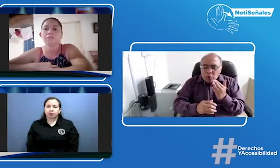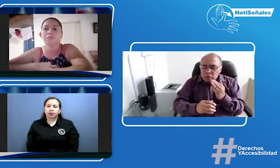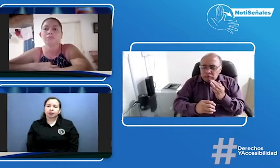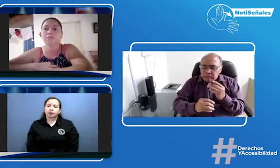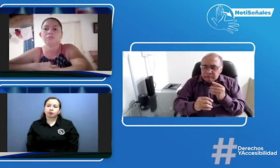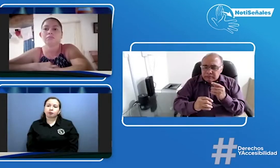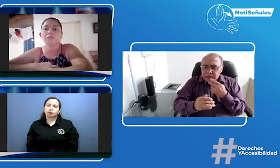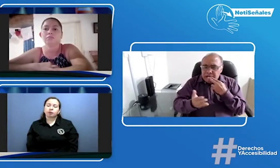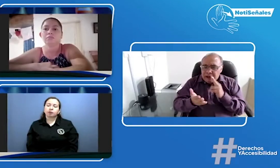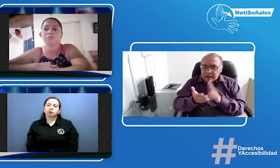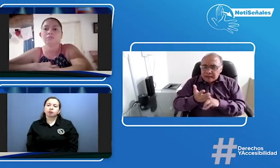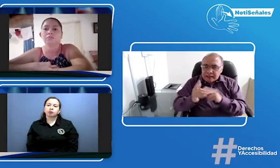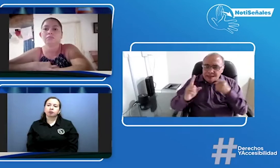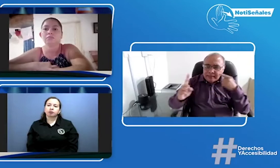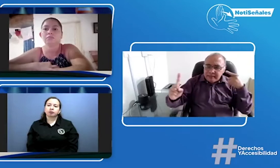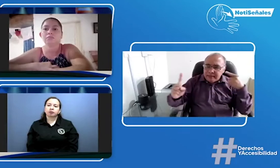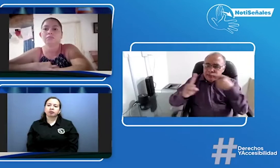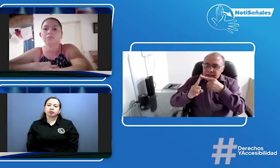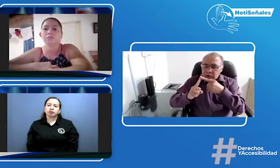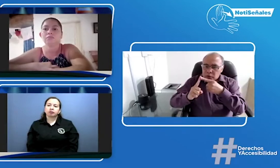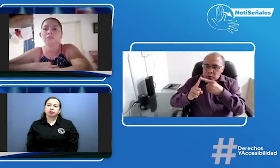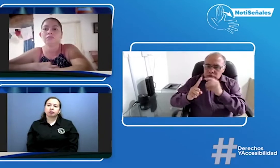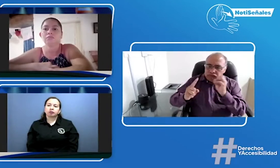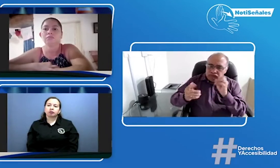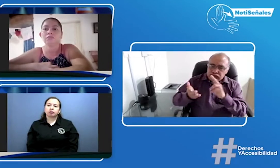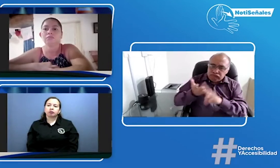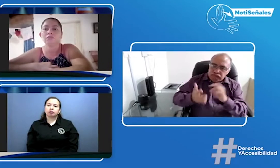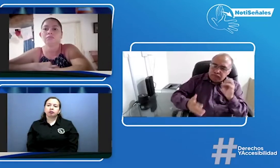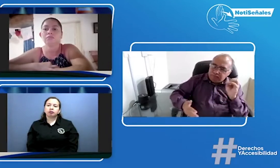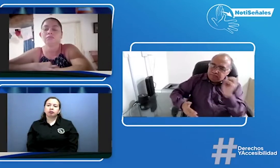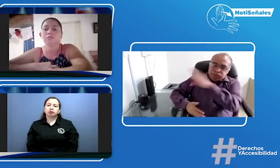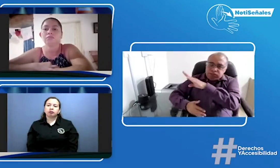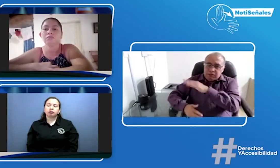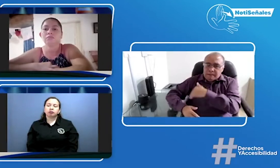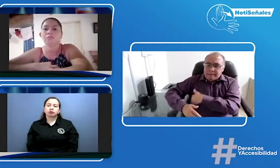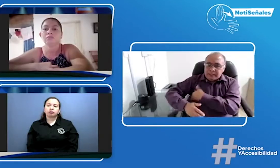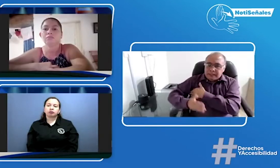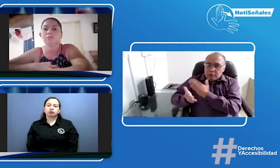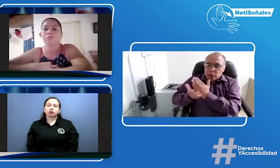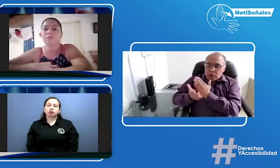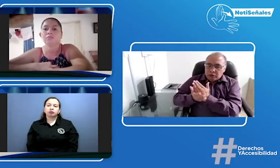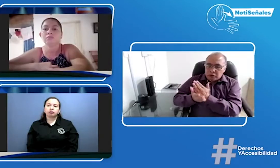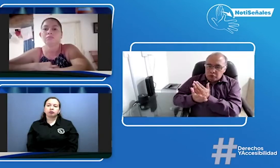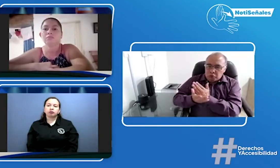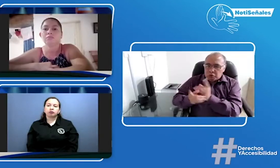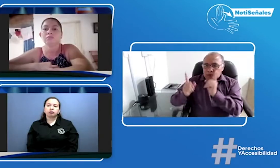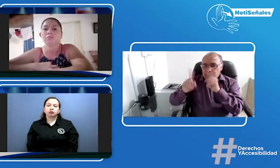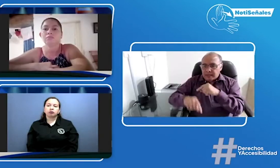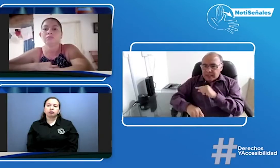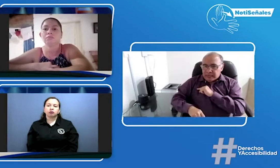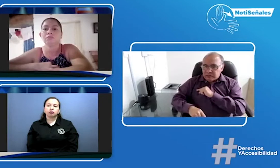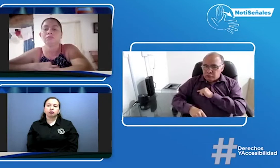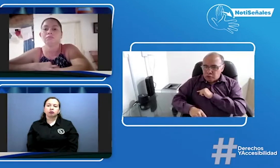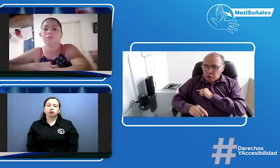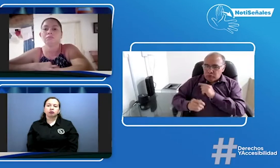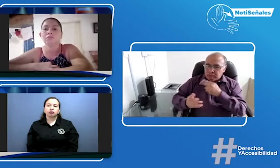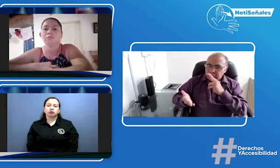Y no sé si de pronto dirigir un oficio allí al Ministerio de Educación,